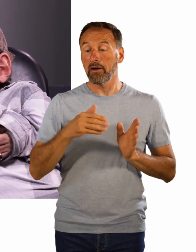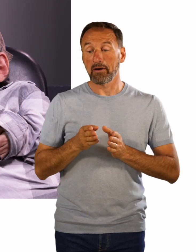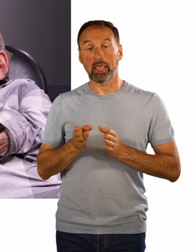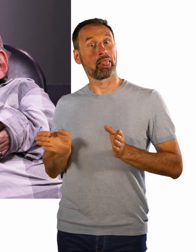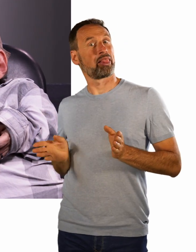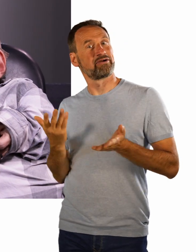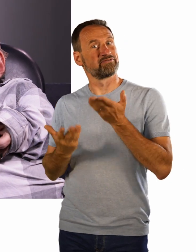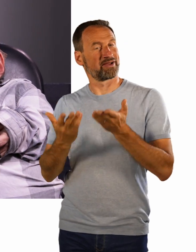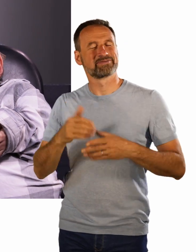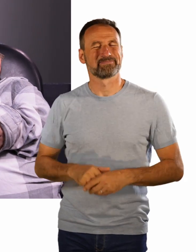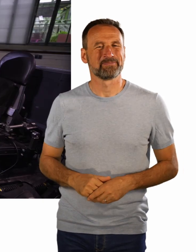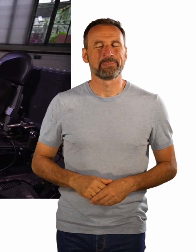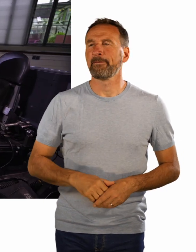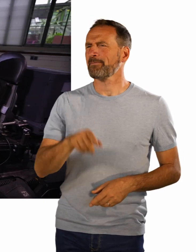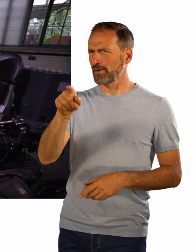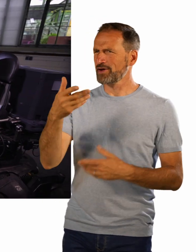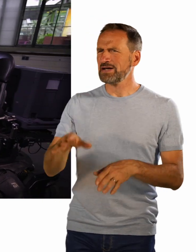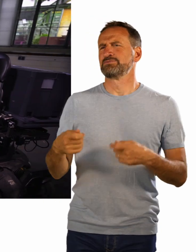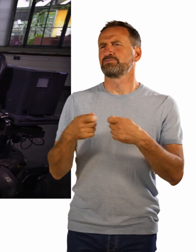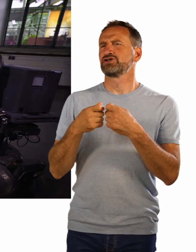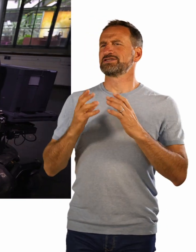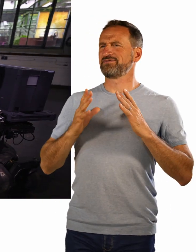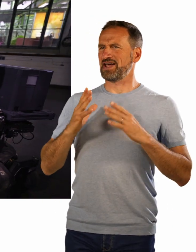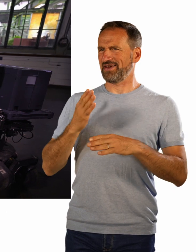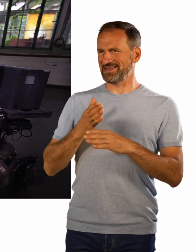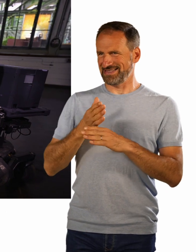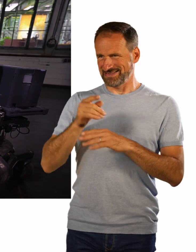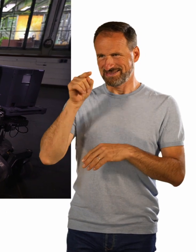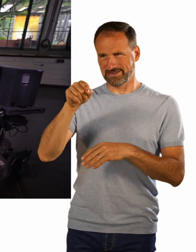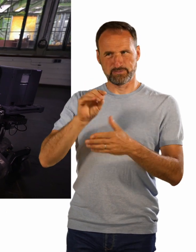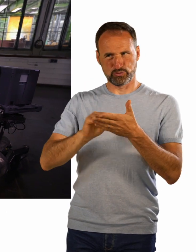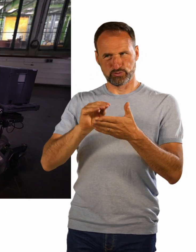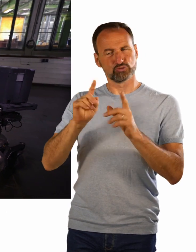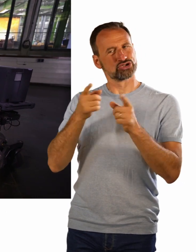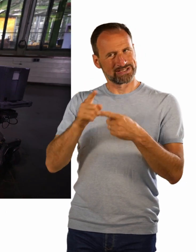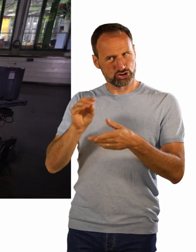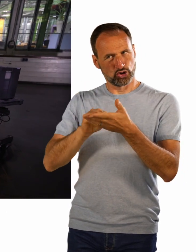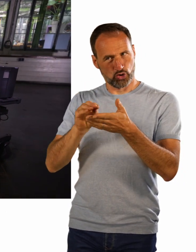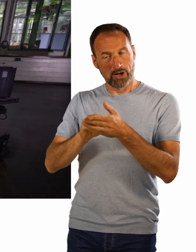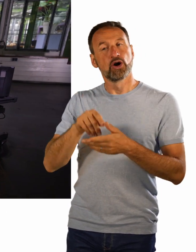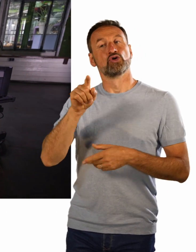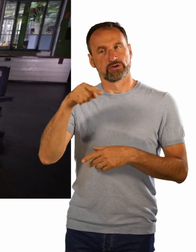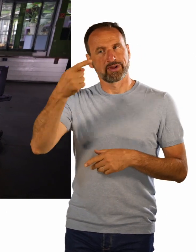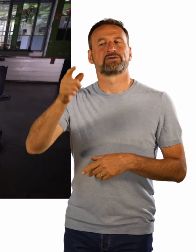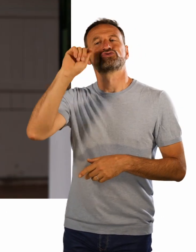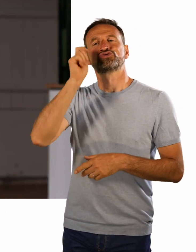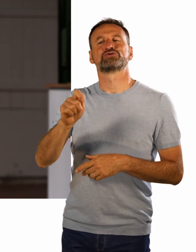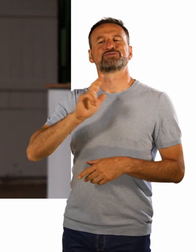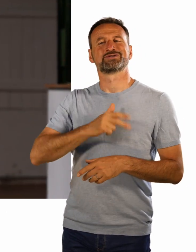Musikschule hast du studiert und zwar soziale Arbeit und du hast jetzt deine Bachelorarbeit abgegeben.